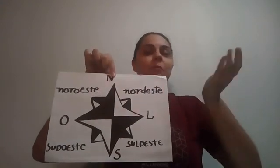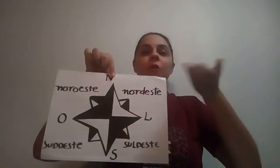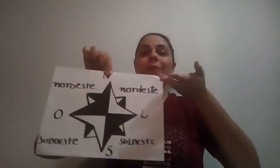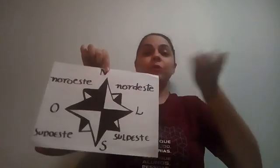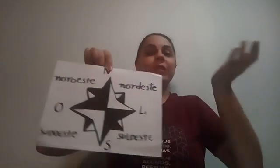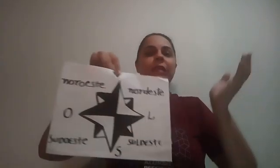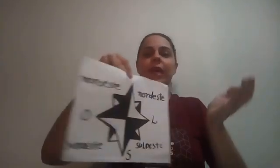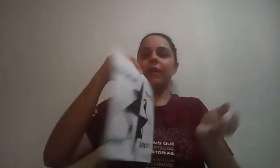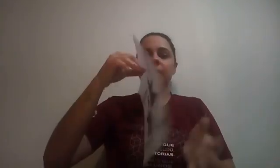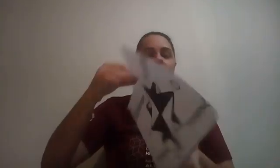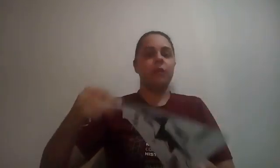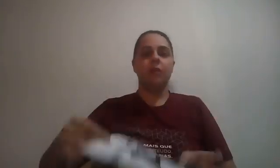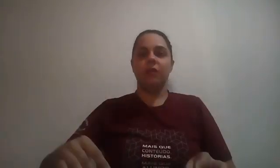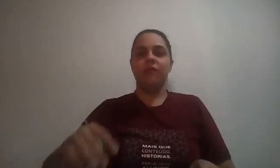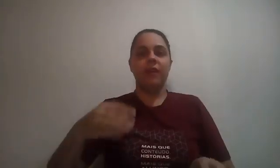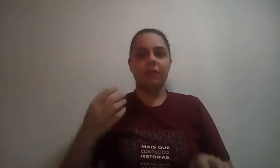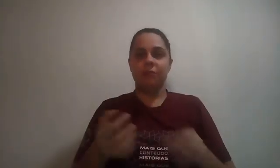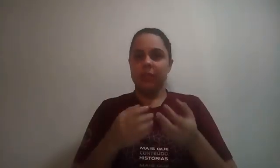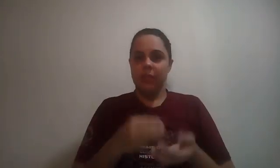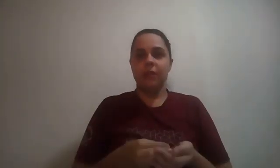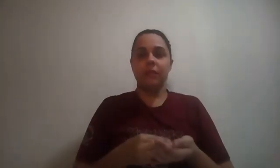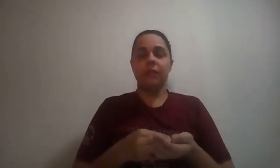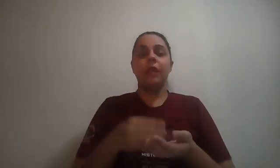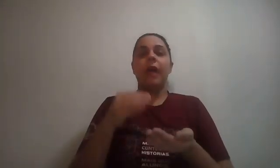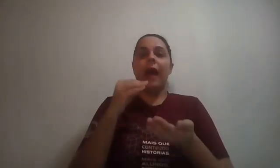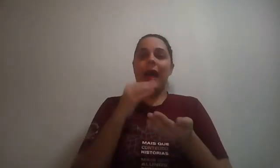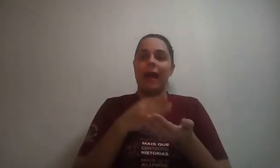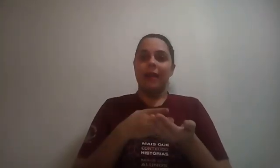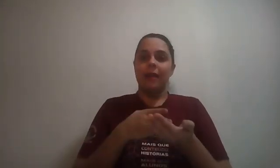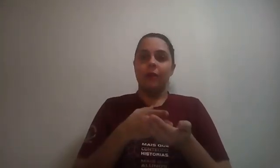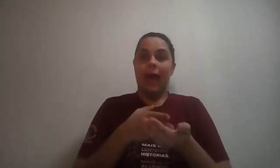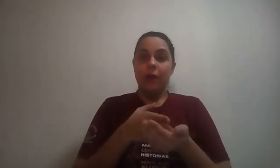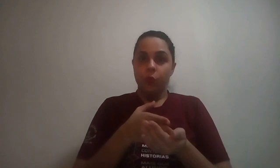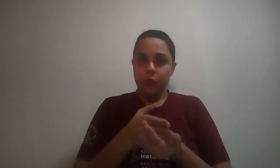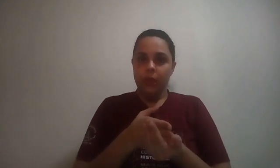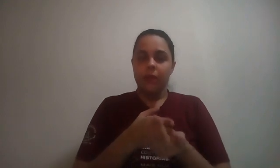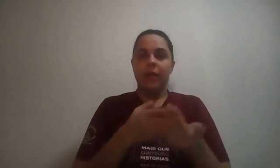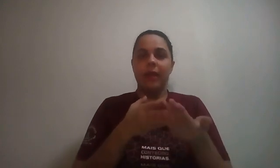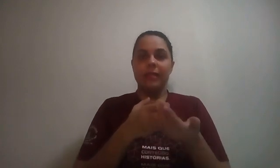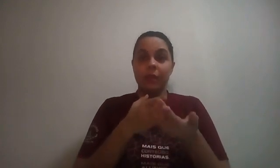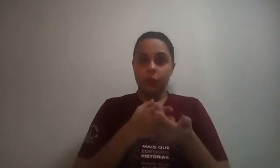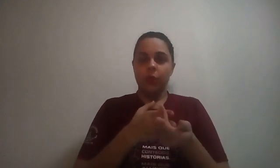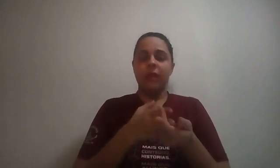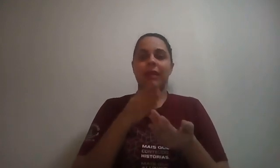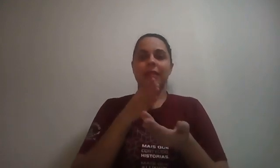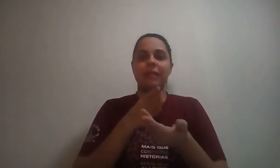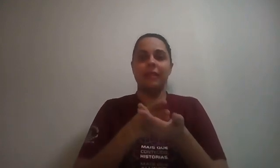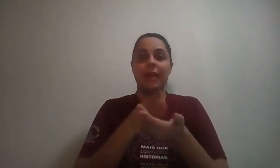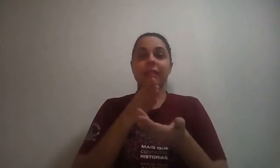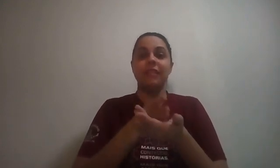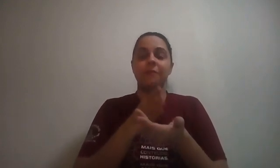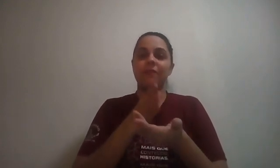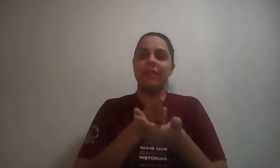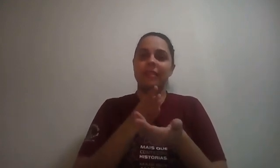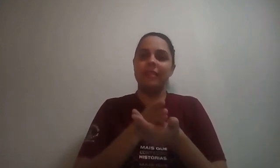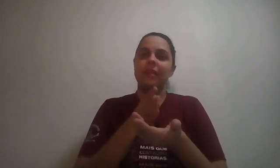manuseie de diferentes maneiras, a agulha, essa agulha, ela sempre vai se